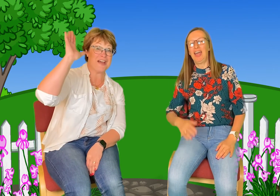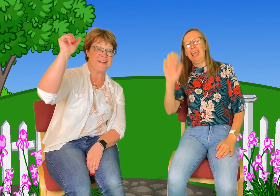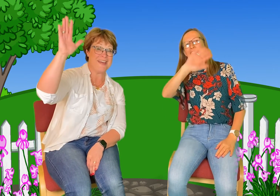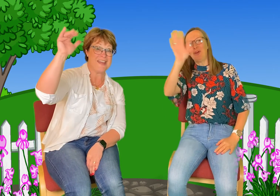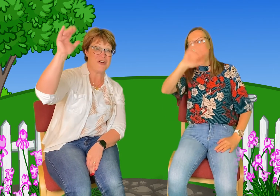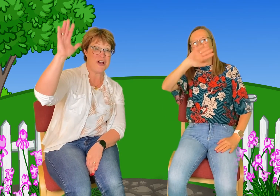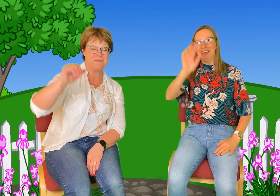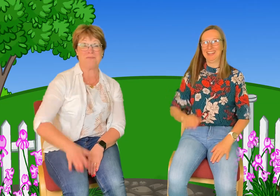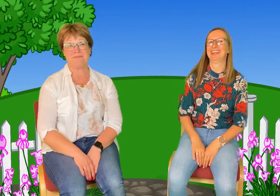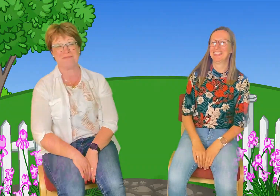Hejdå.